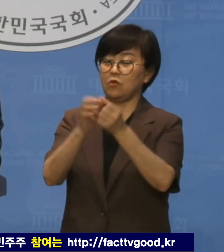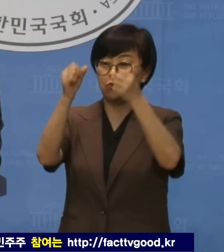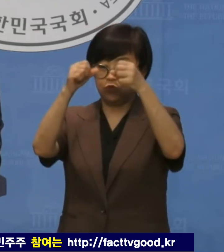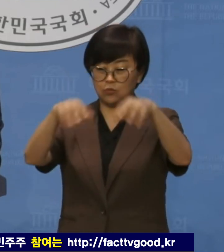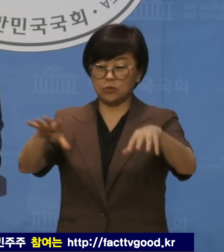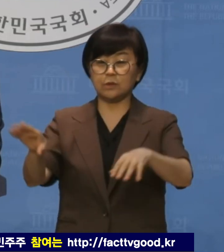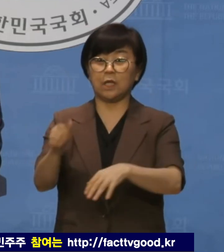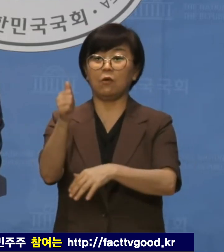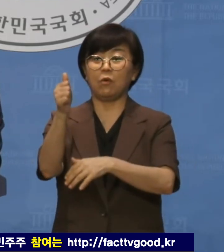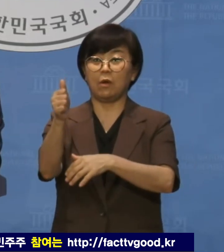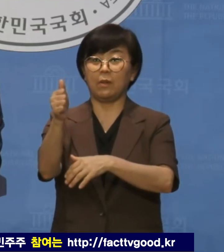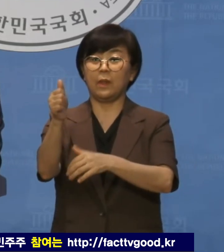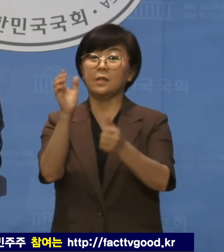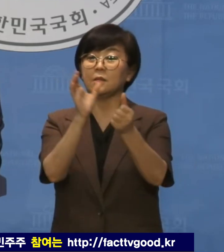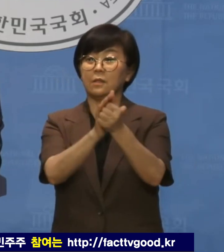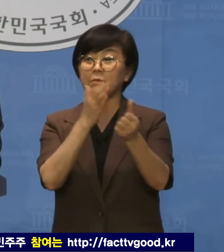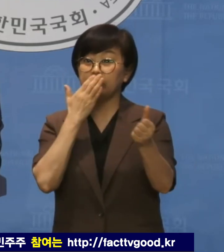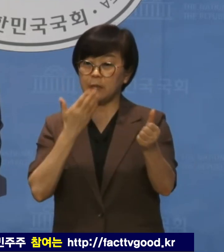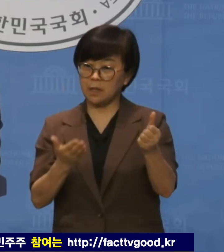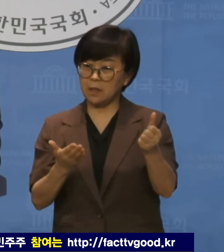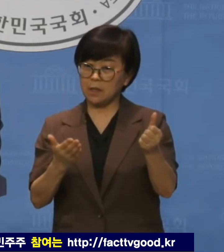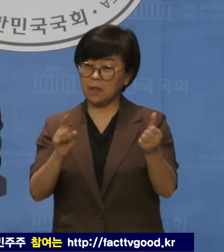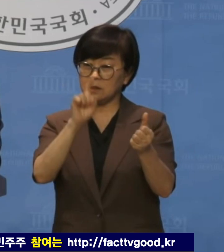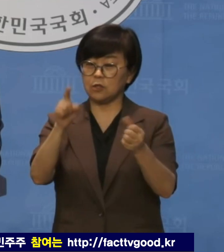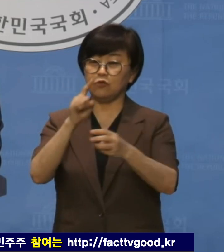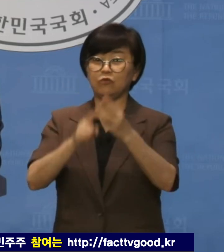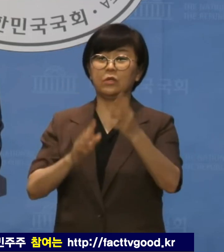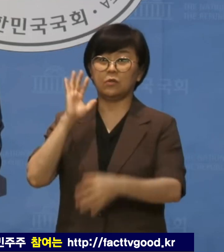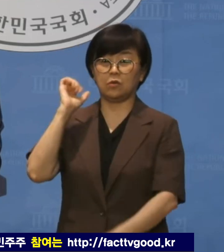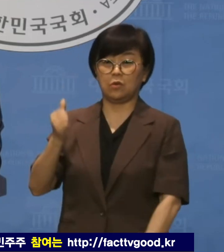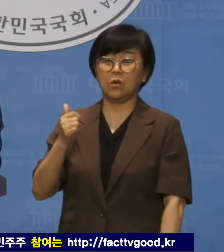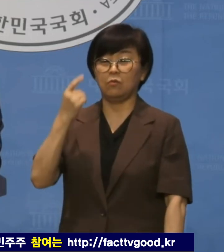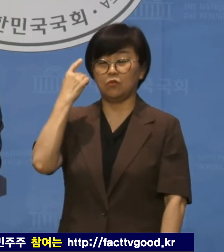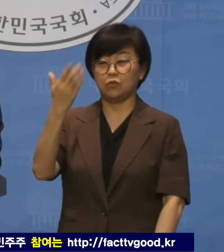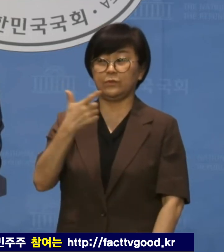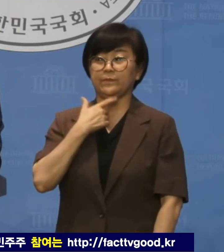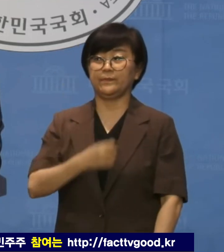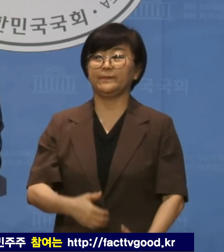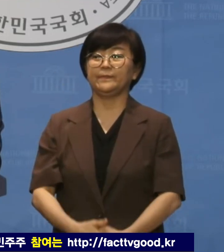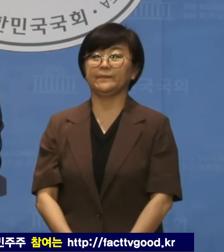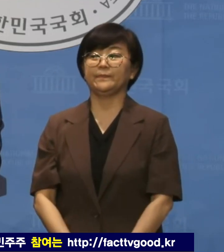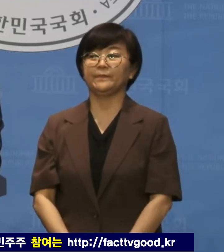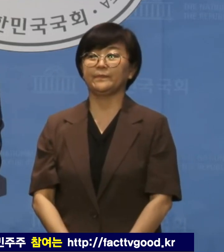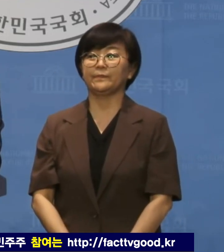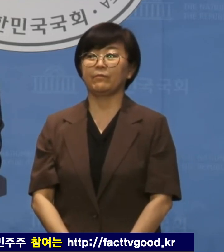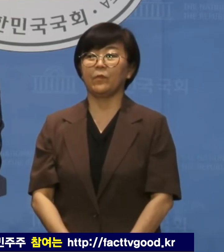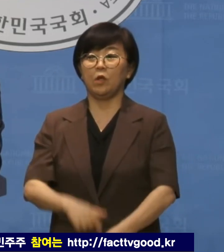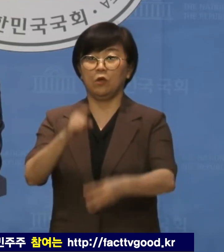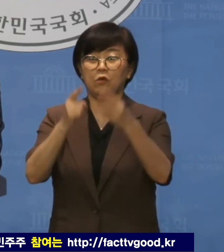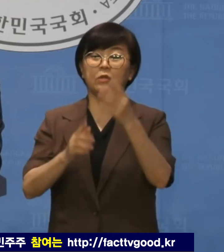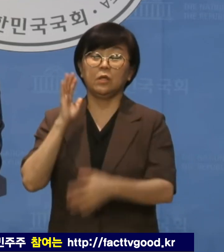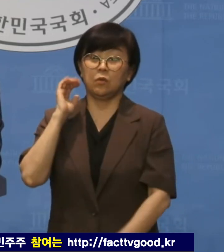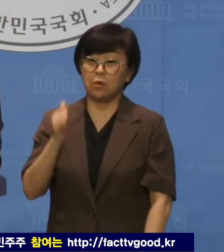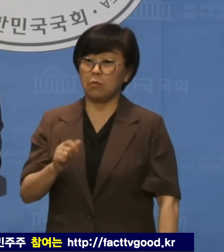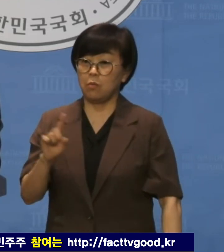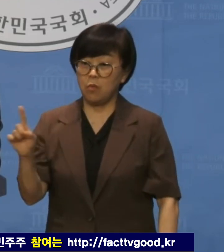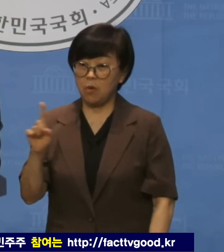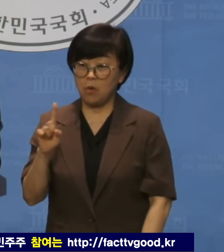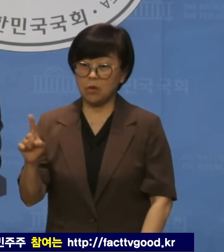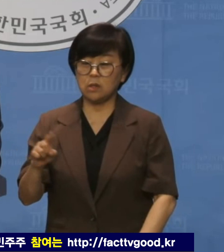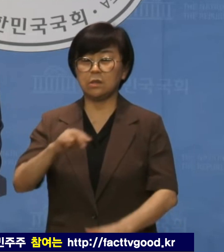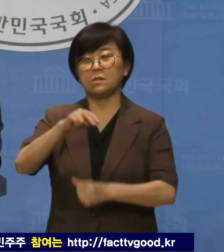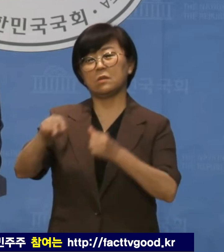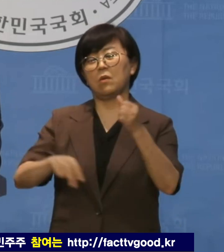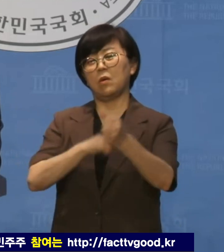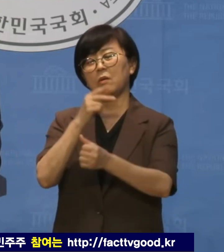장관 자리에 가당키나 한지 윤석열 대통령에게 묻습니다. 윤석열 대통령은 사퇴